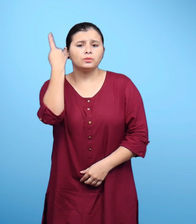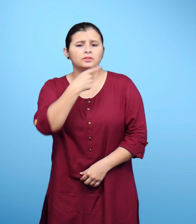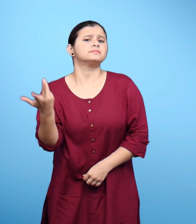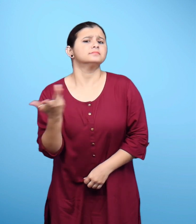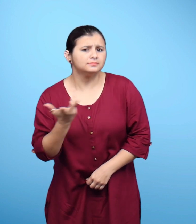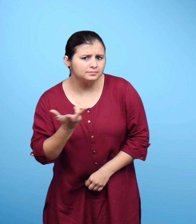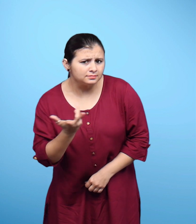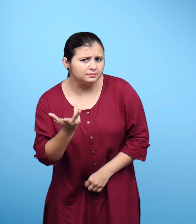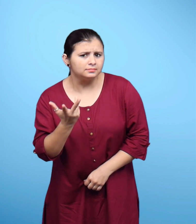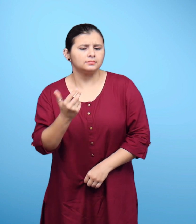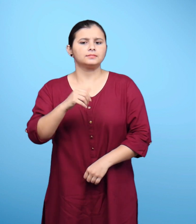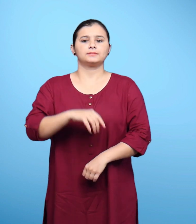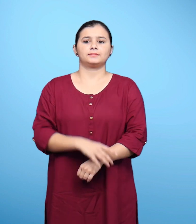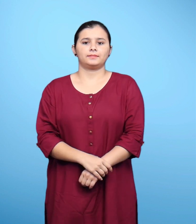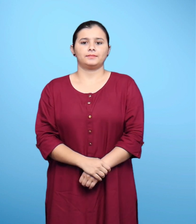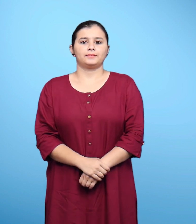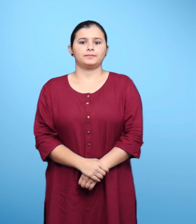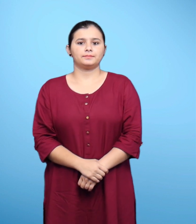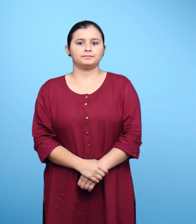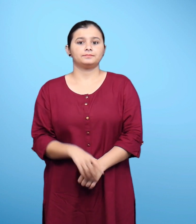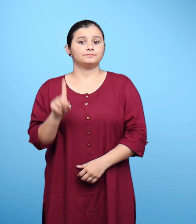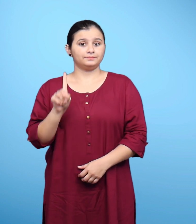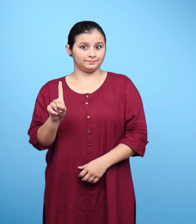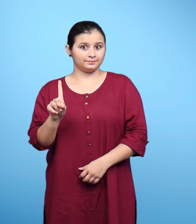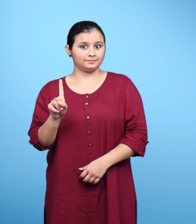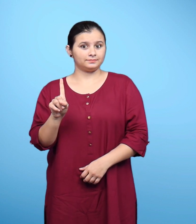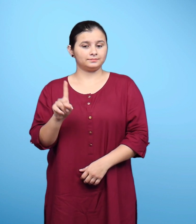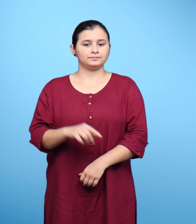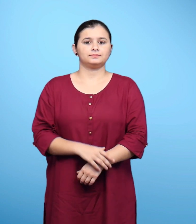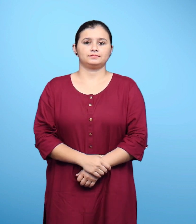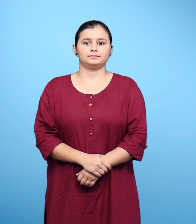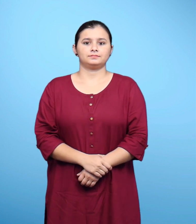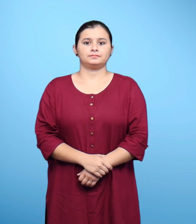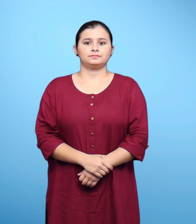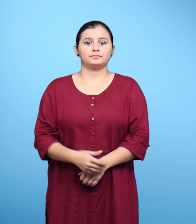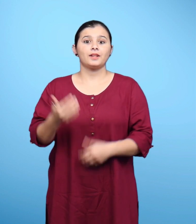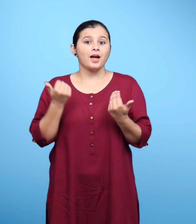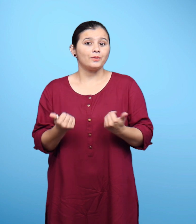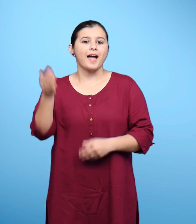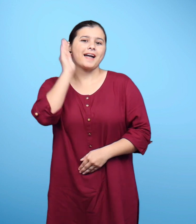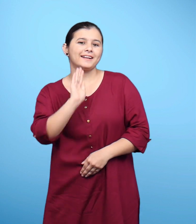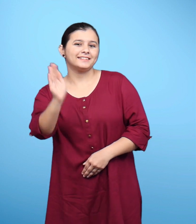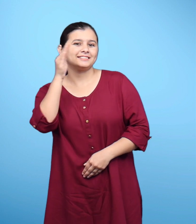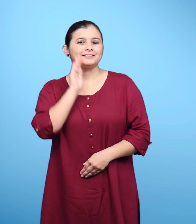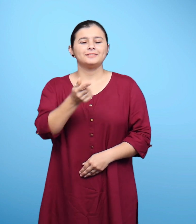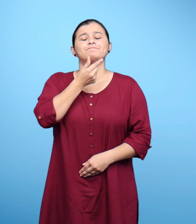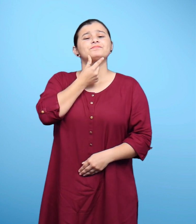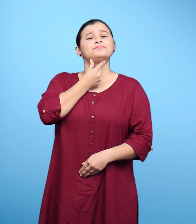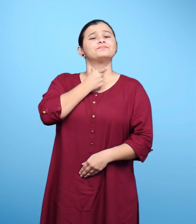कथन किसका है कथन एक अब गाना गाने का मन हो रहा